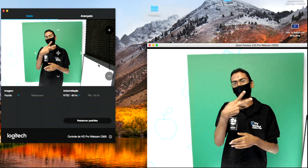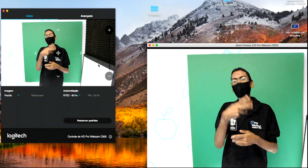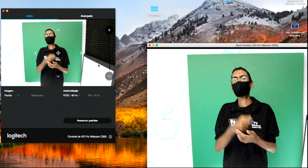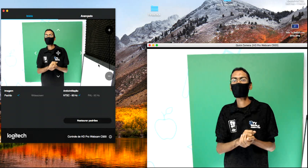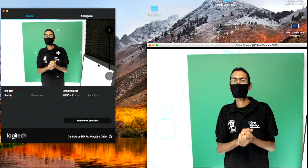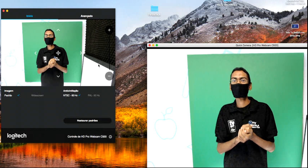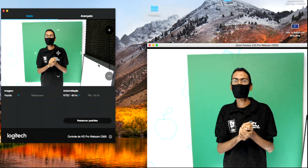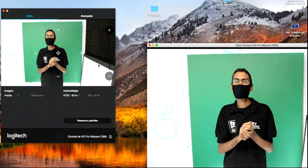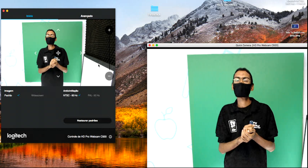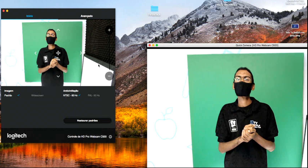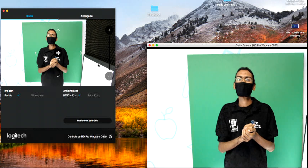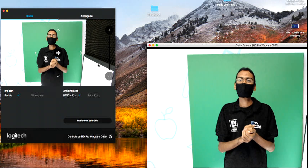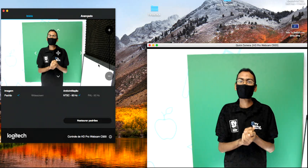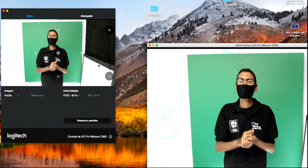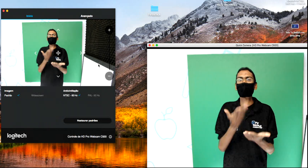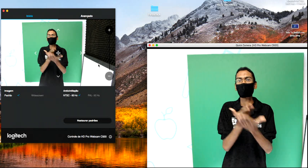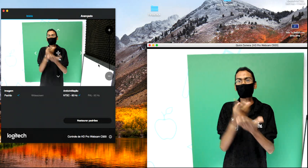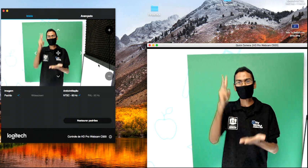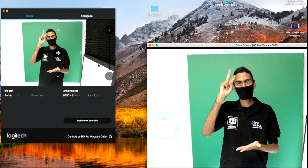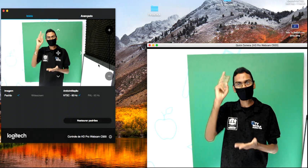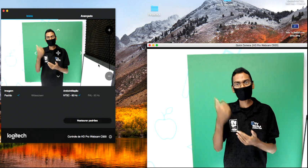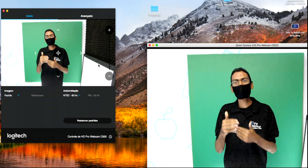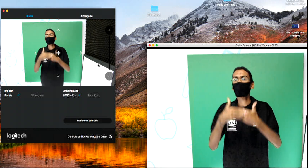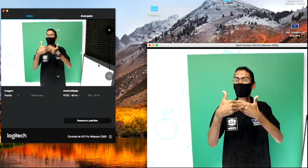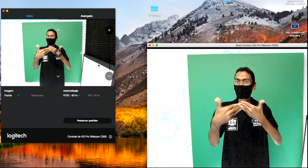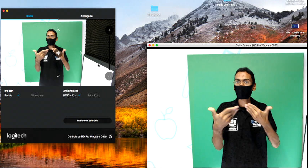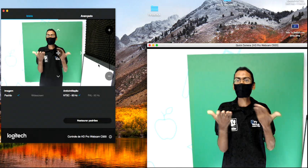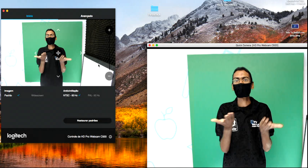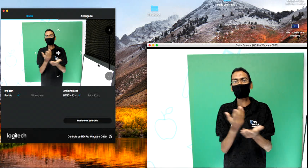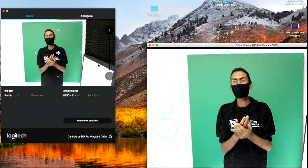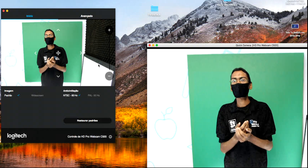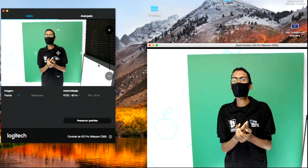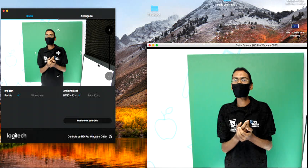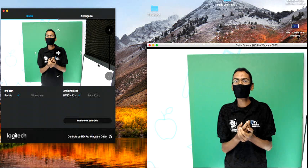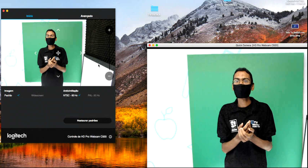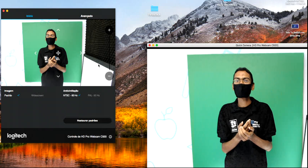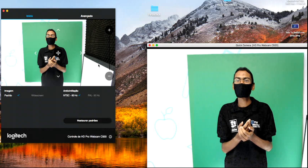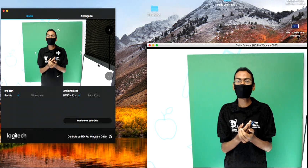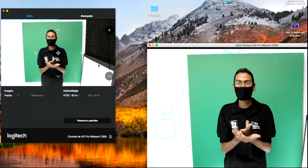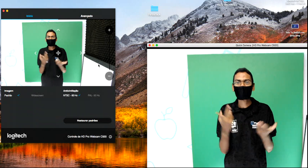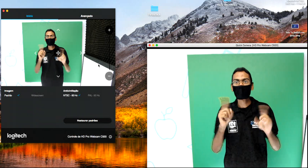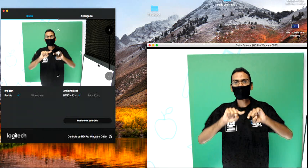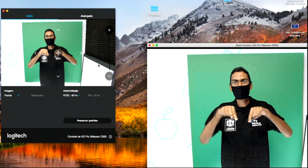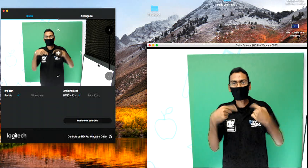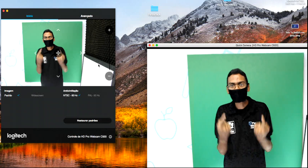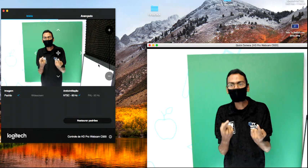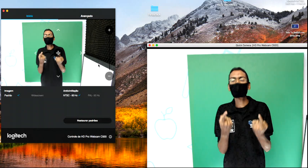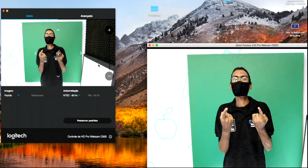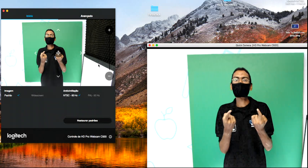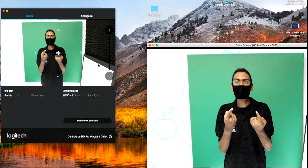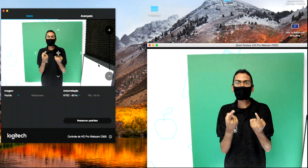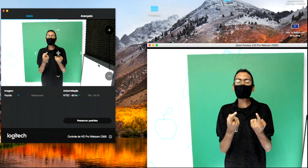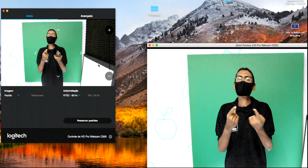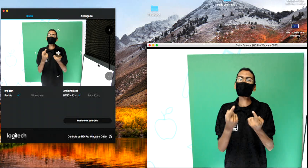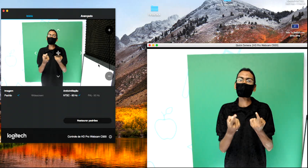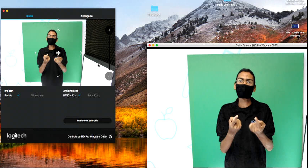de história. Vamos lá? Iniciaremos retomando o nosso desafio deixado na última aula.